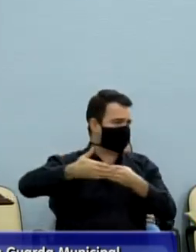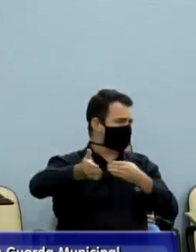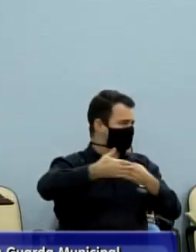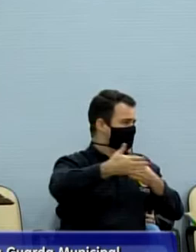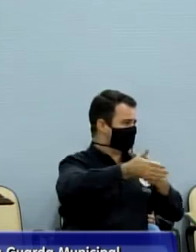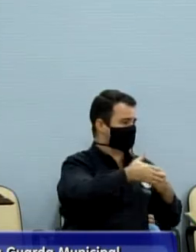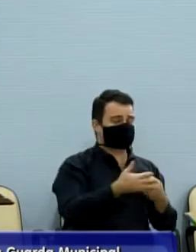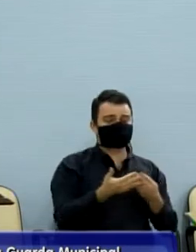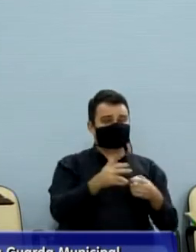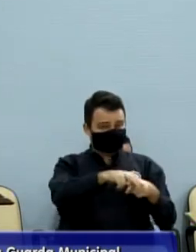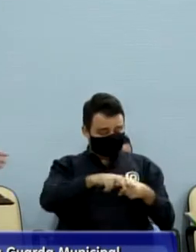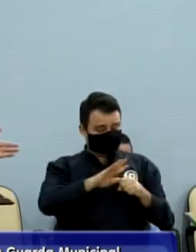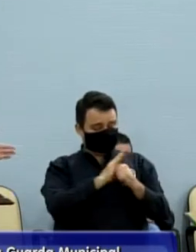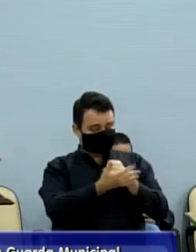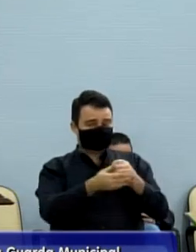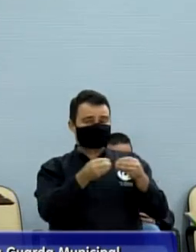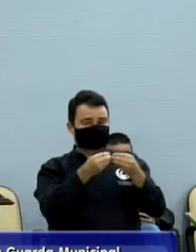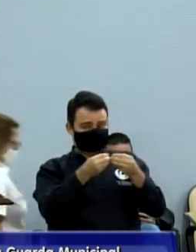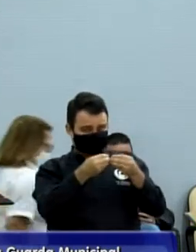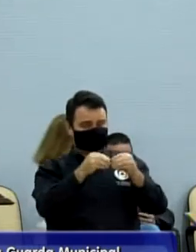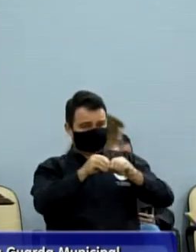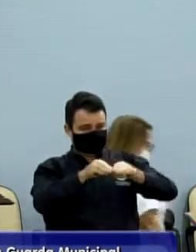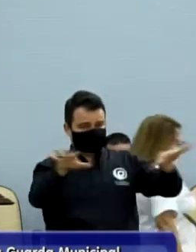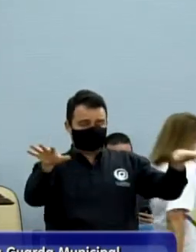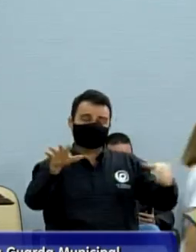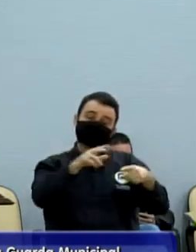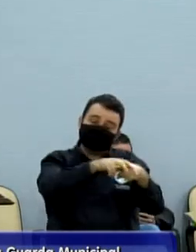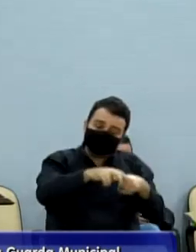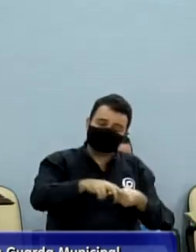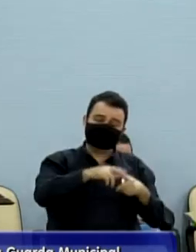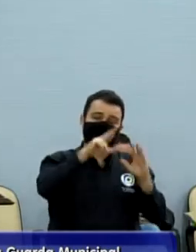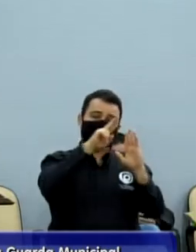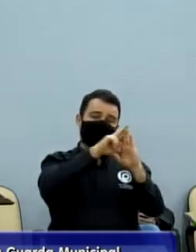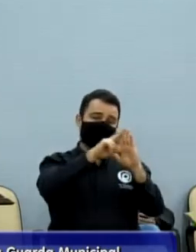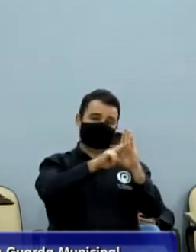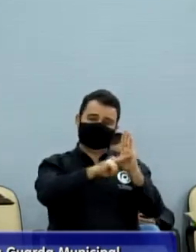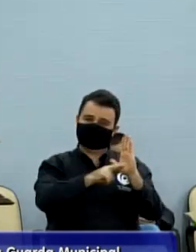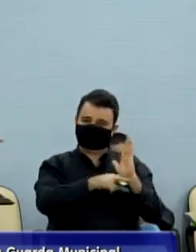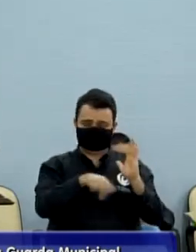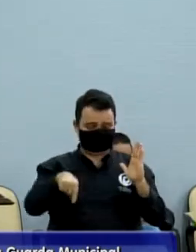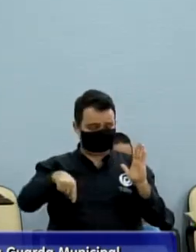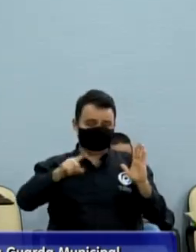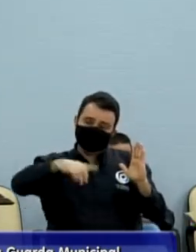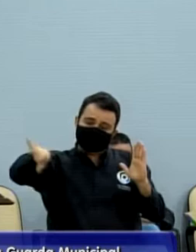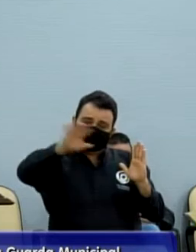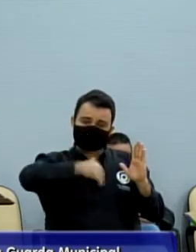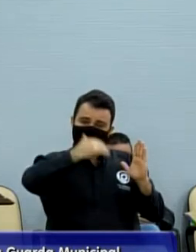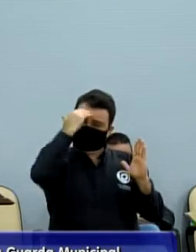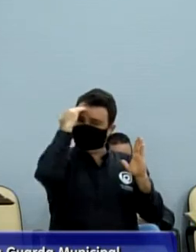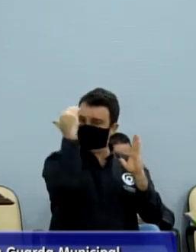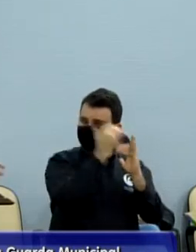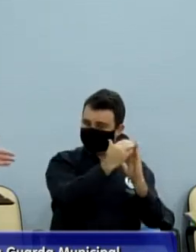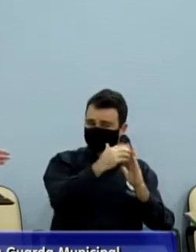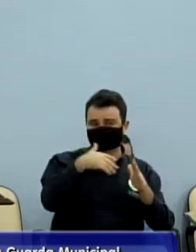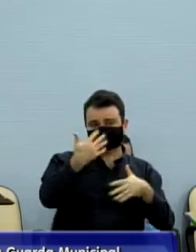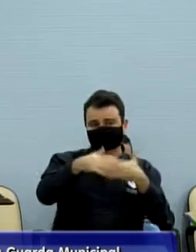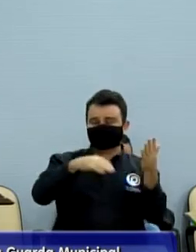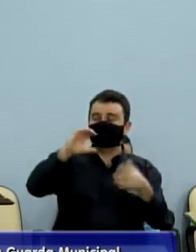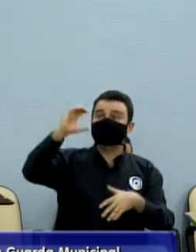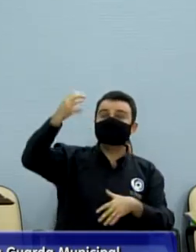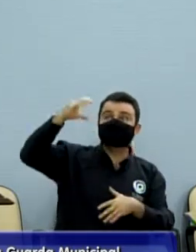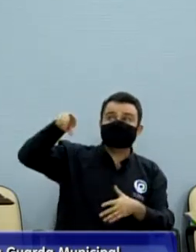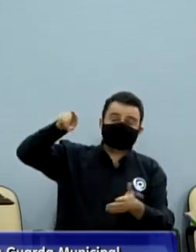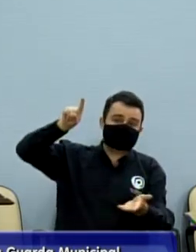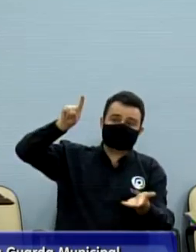nessa pandemia, por questões até das regras que nós tivemos que seguir, que a ciência nos impôs e não tinha como